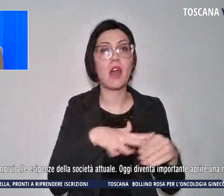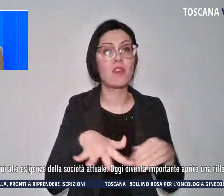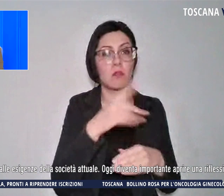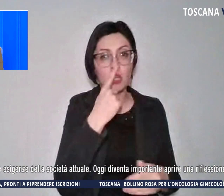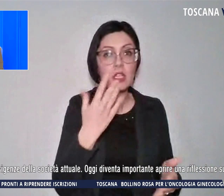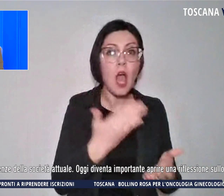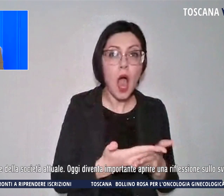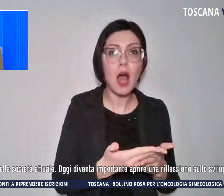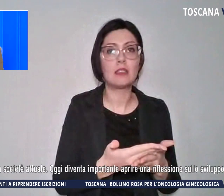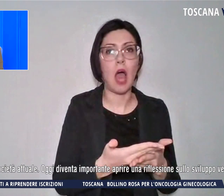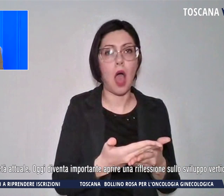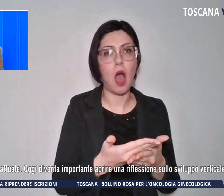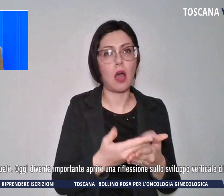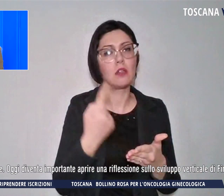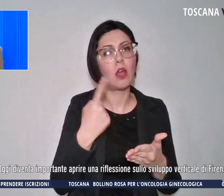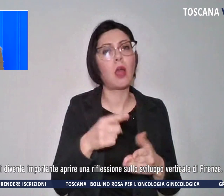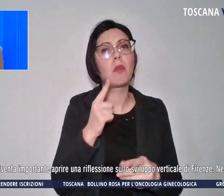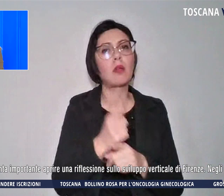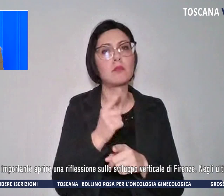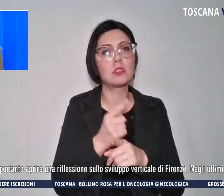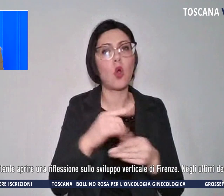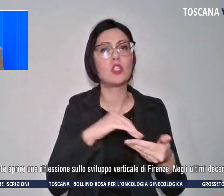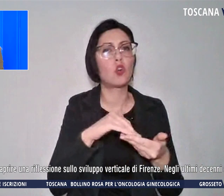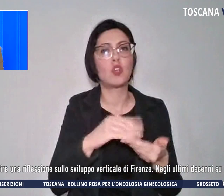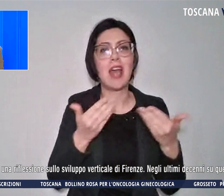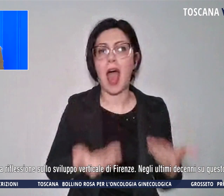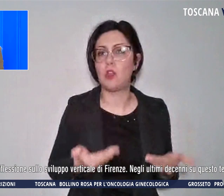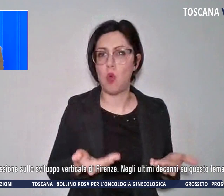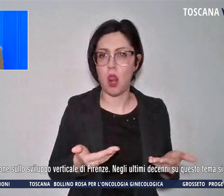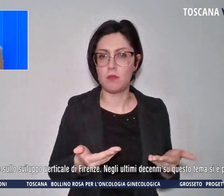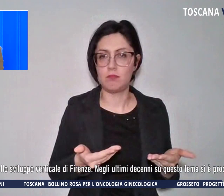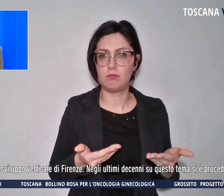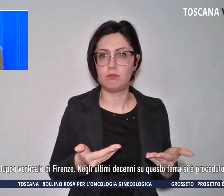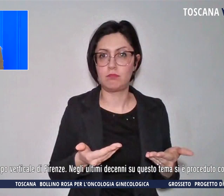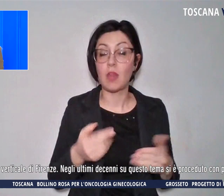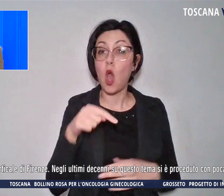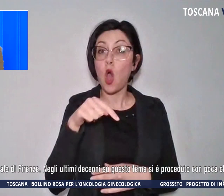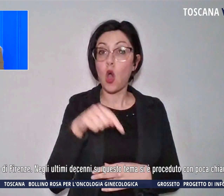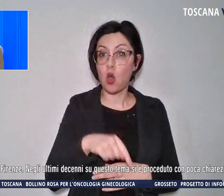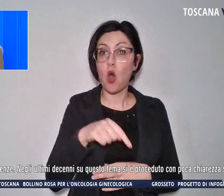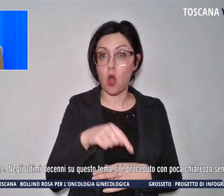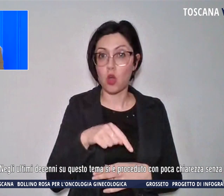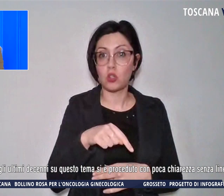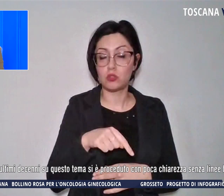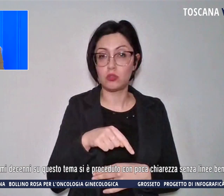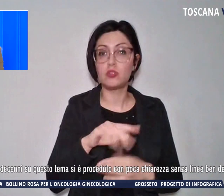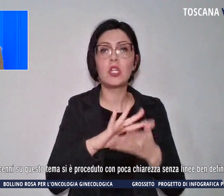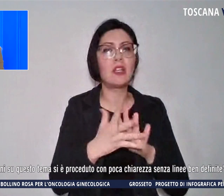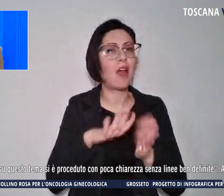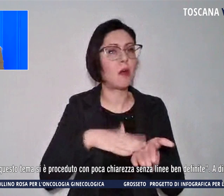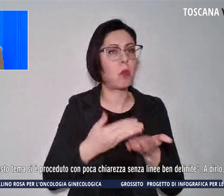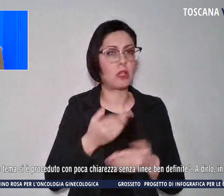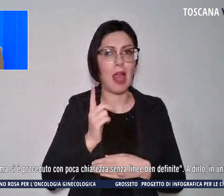esigenze della società attuale. Oggi diventa importante aprire una